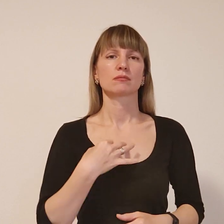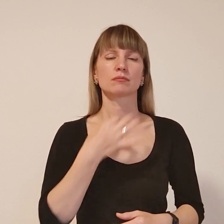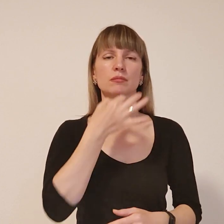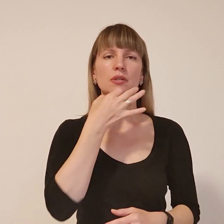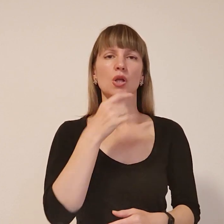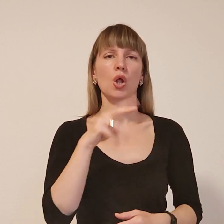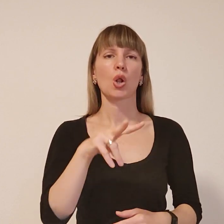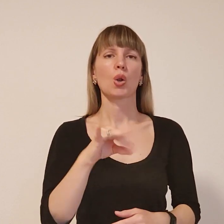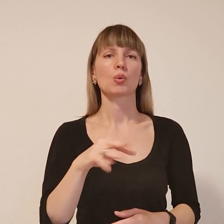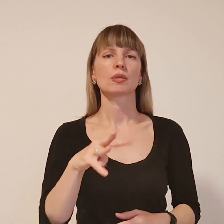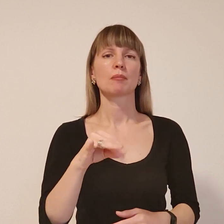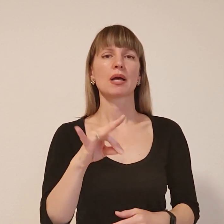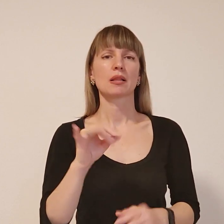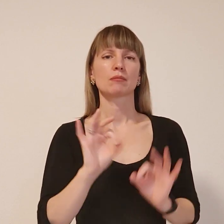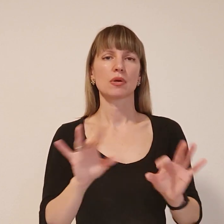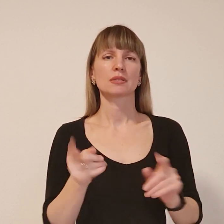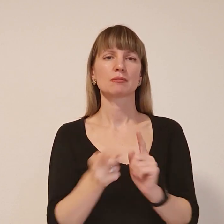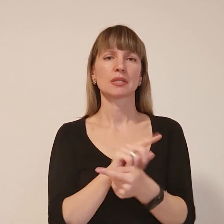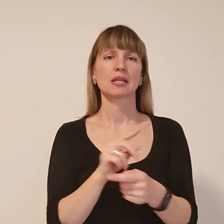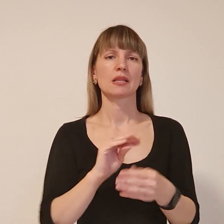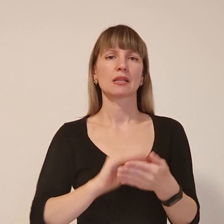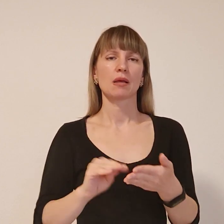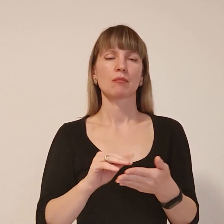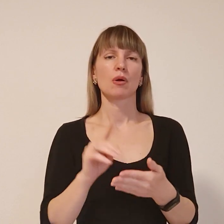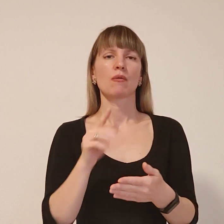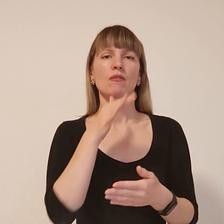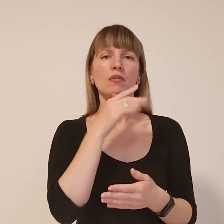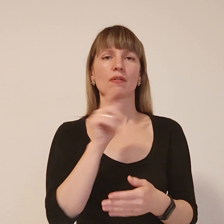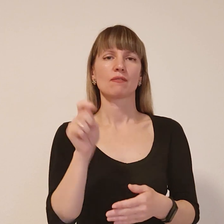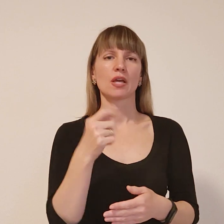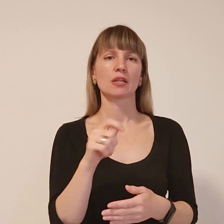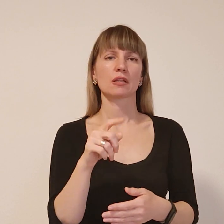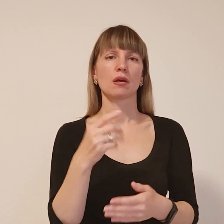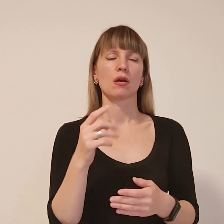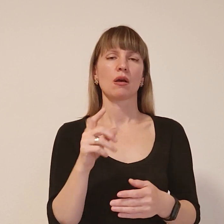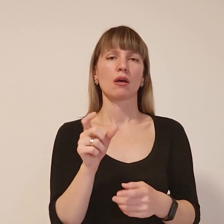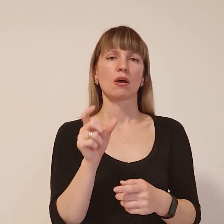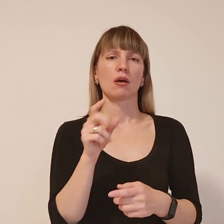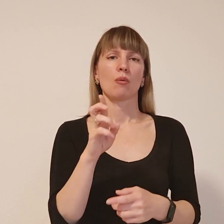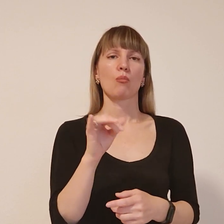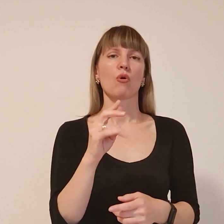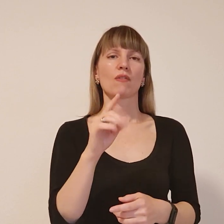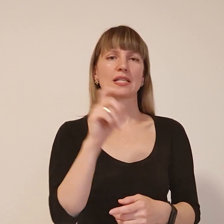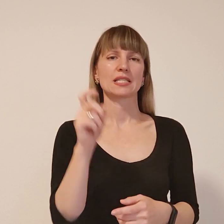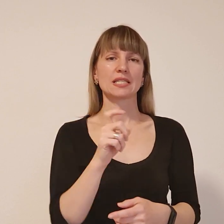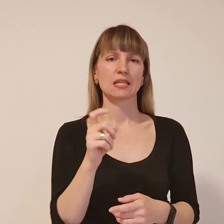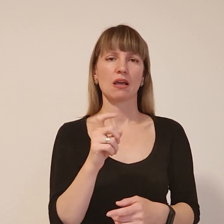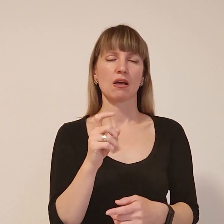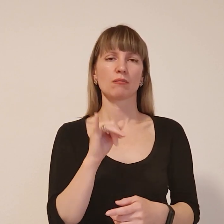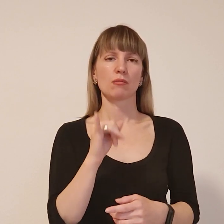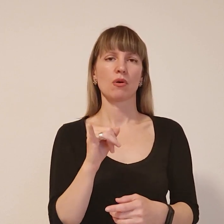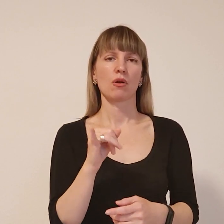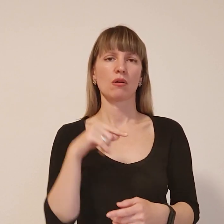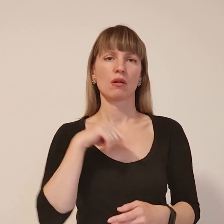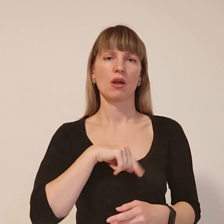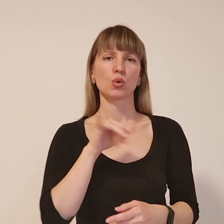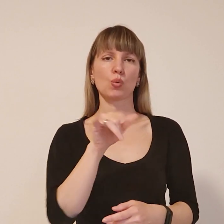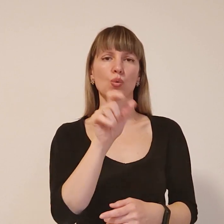пояснює, змінили напис, бо під час війни буква «З» викликає запоріжців негативну реакцію. Про це зазначає і директорка департаменту культури і